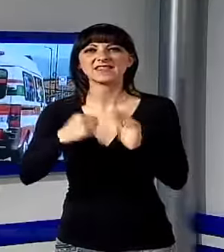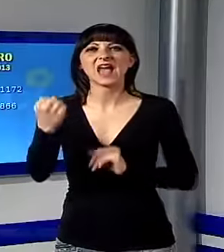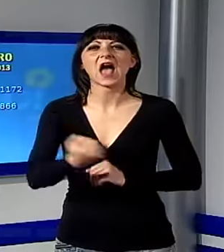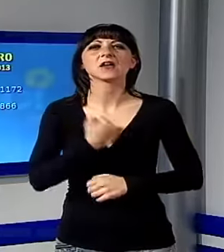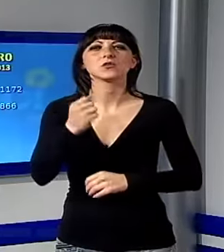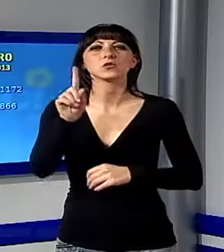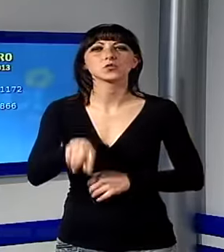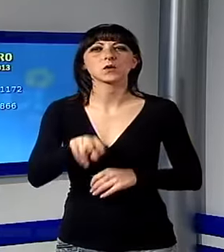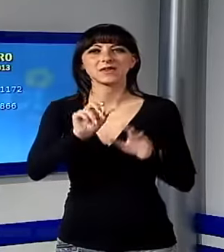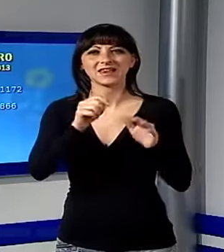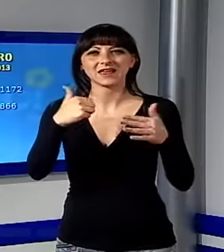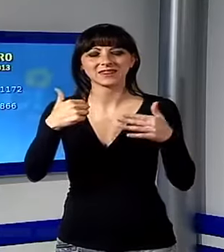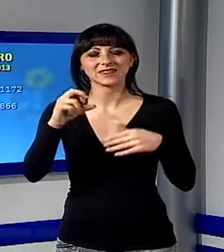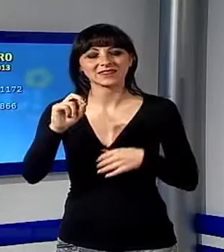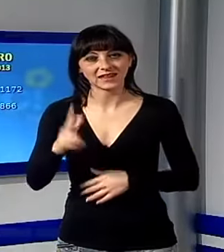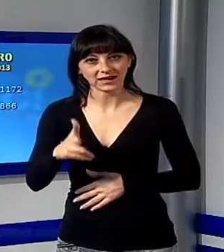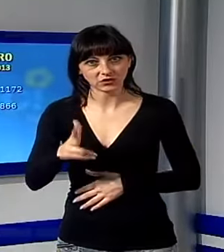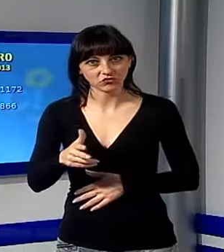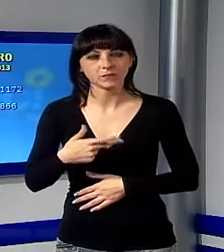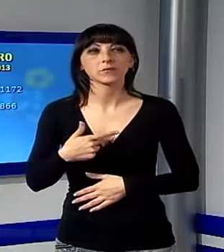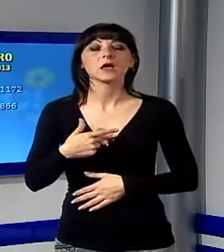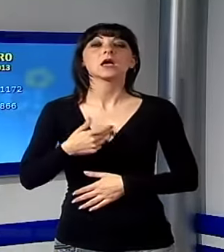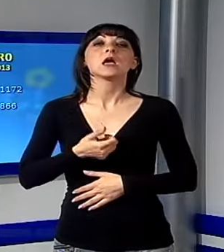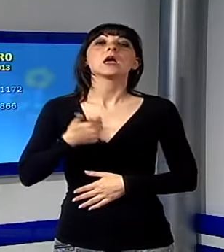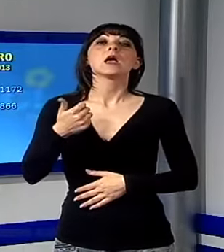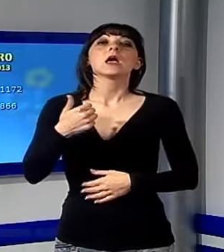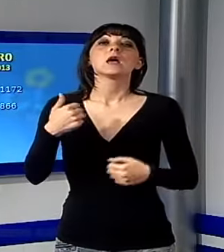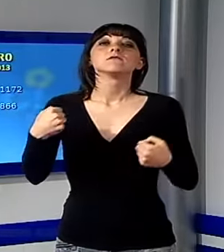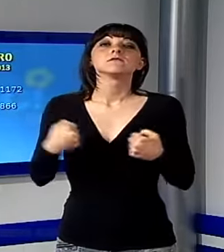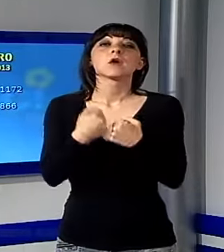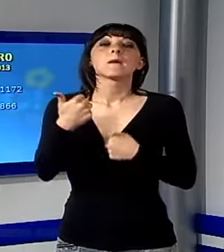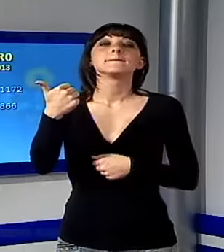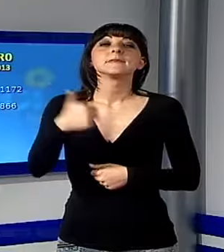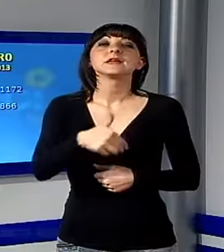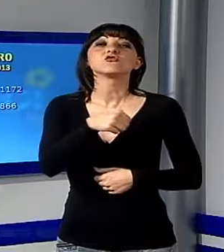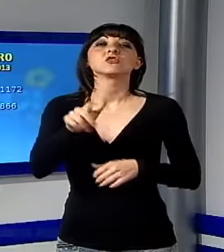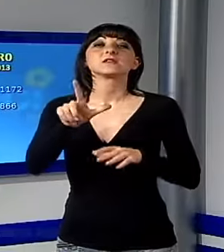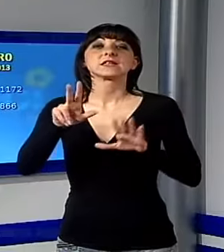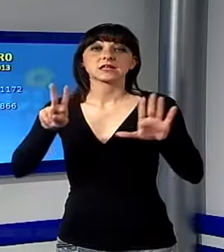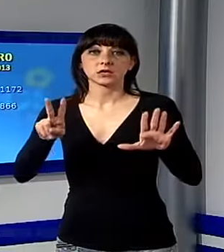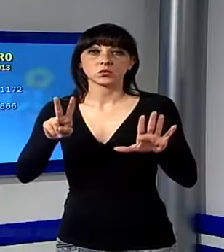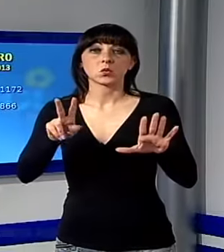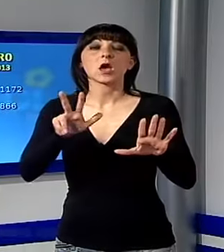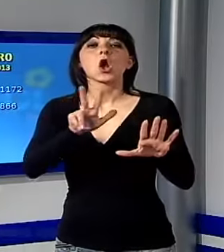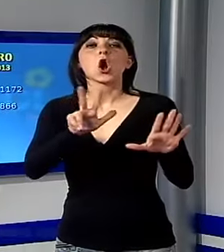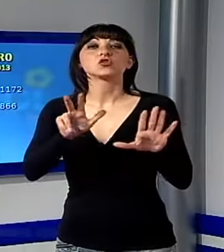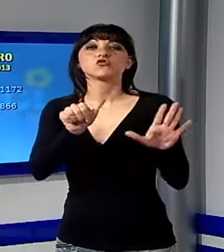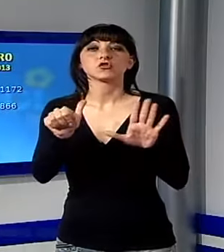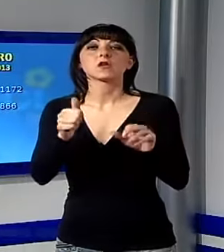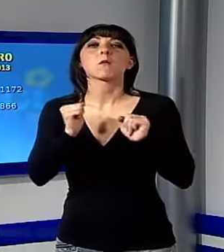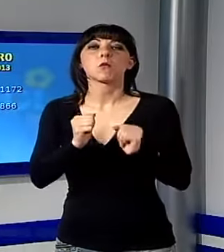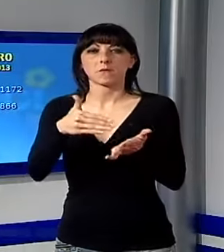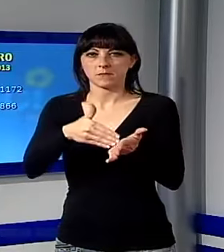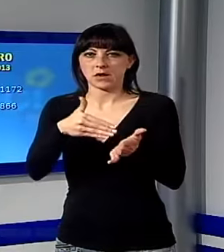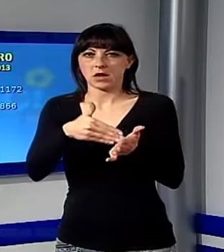Complessivamente gli infortuni sono stati 1.172, 866 quelli prevenibili, cioè che